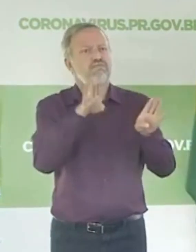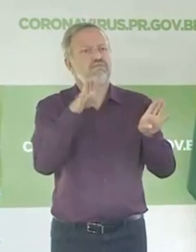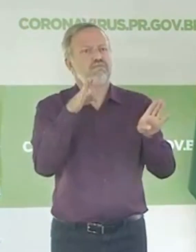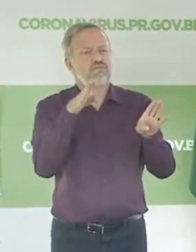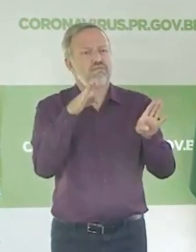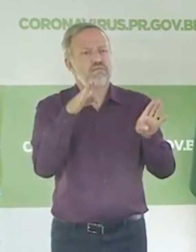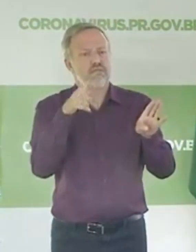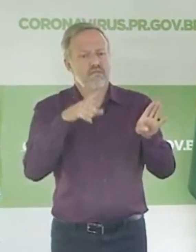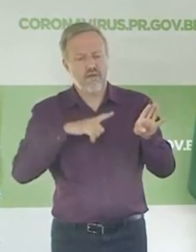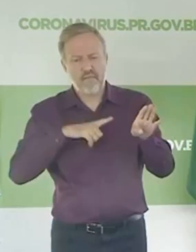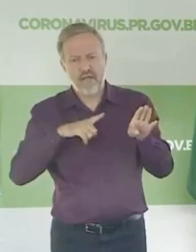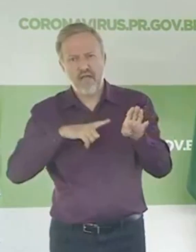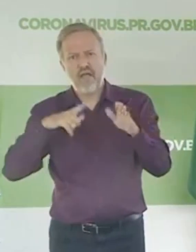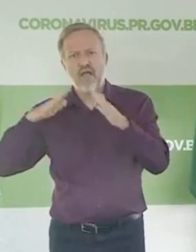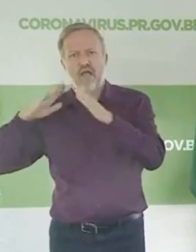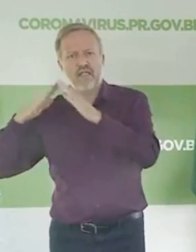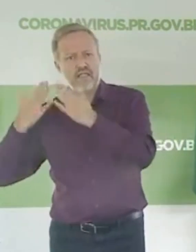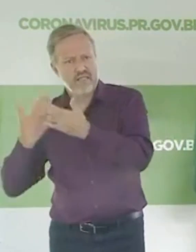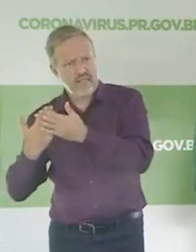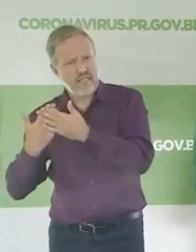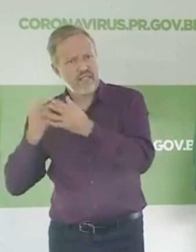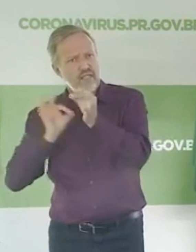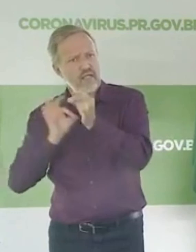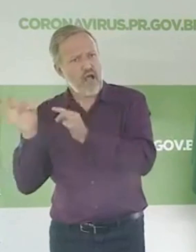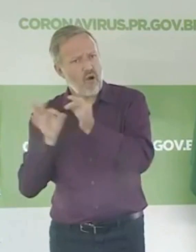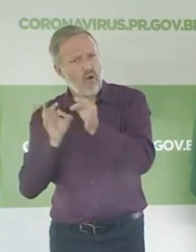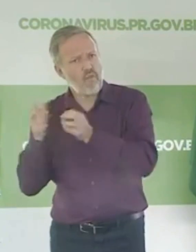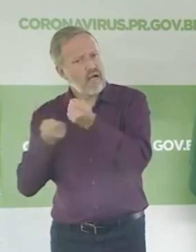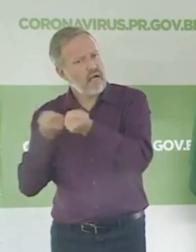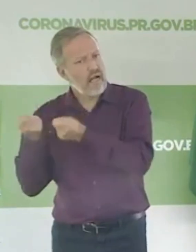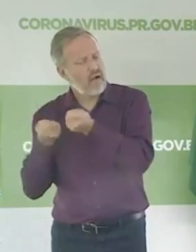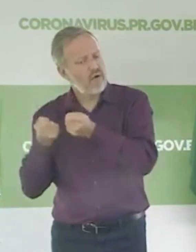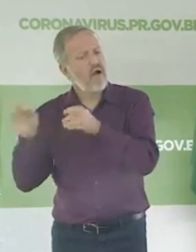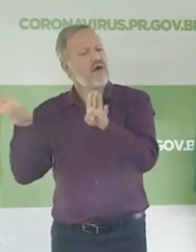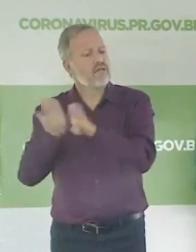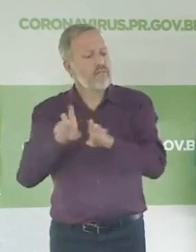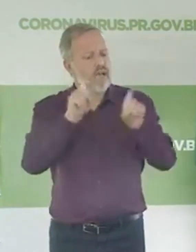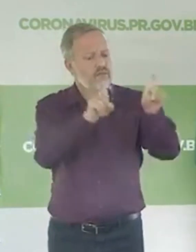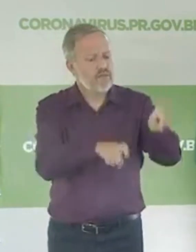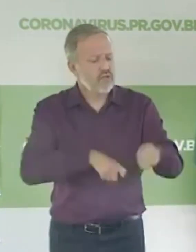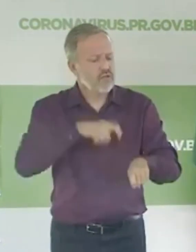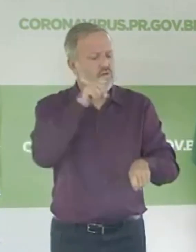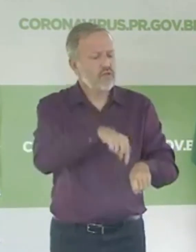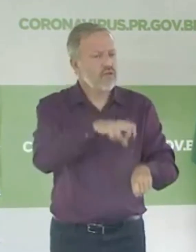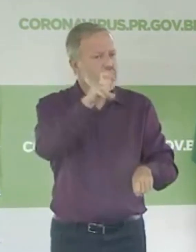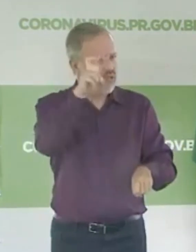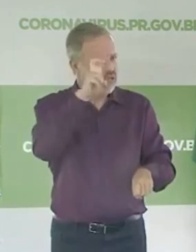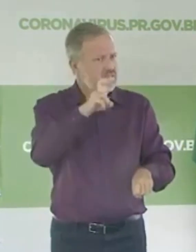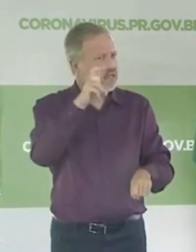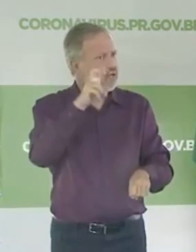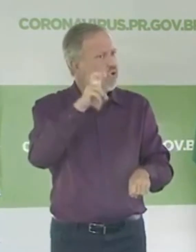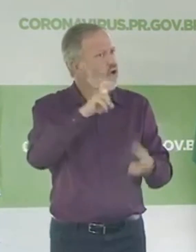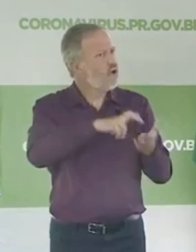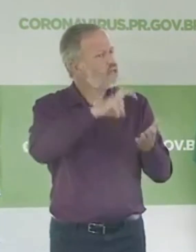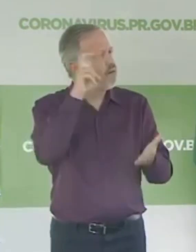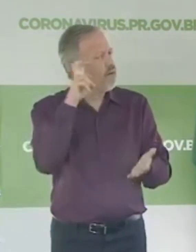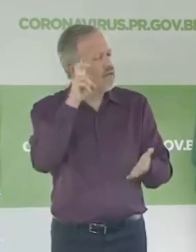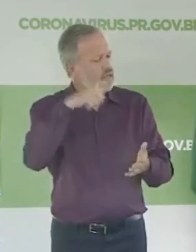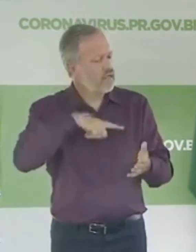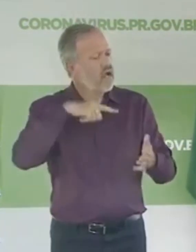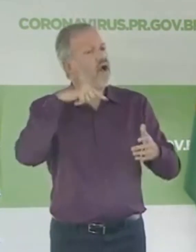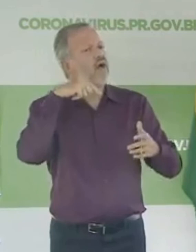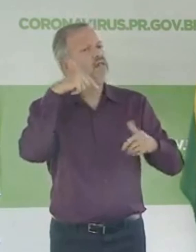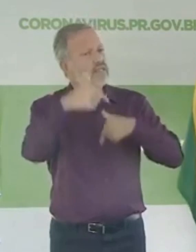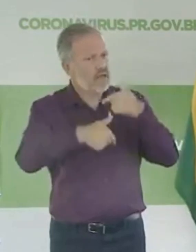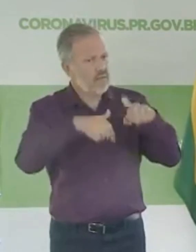borracheiros, o pessoal das oficinas, os nossos agricultores que todo dia cinco da manhã acorda para produzir alimento para que o